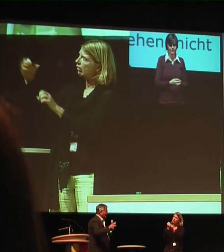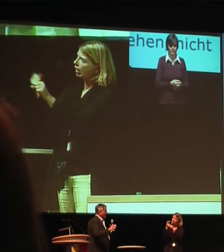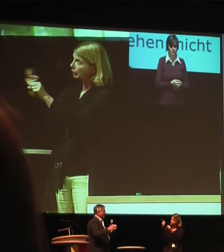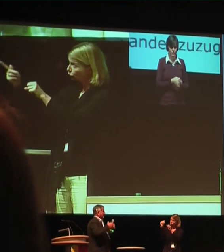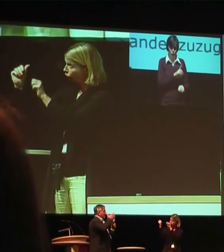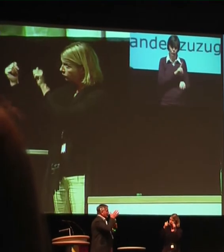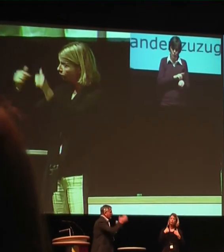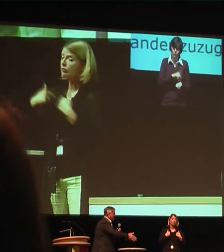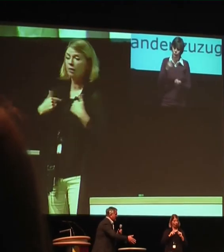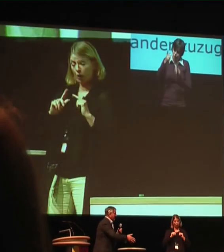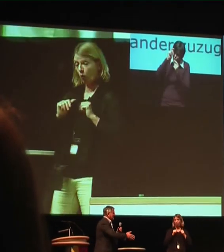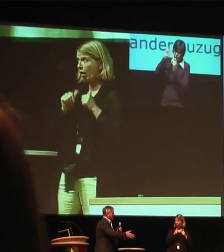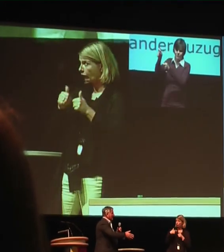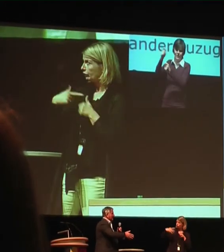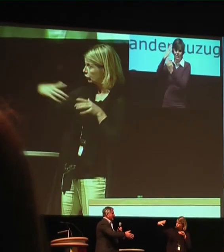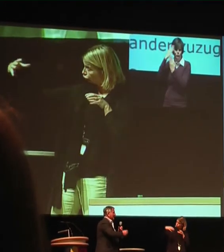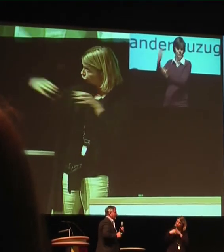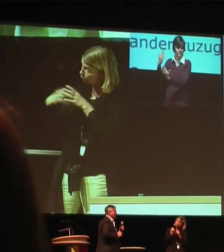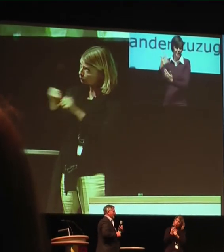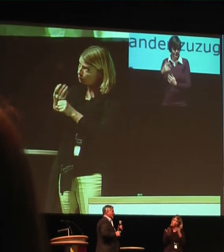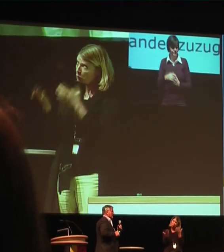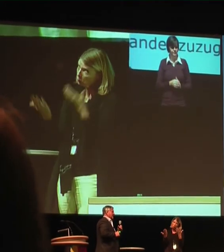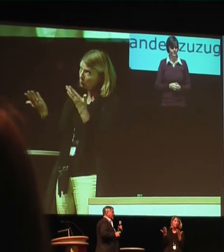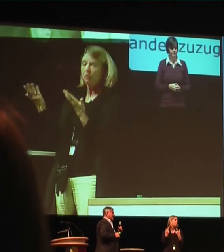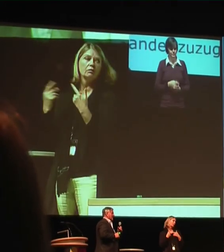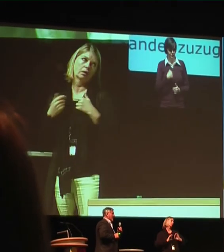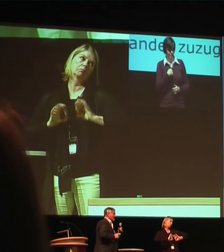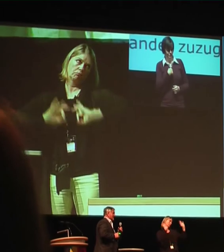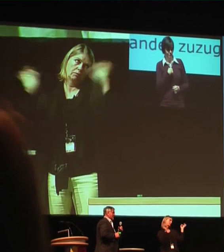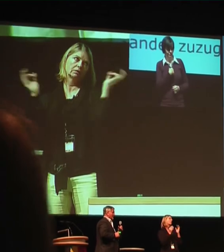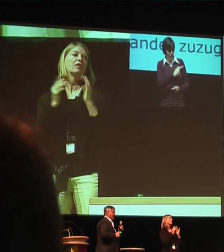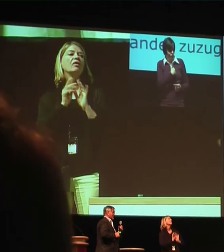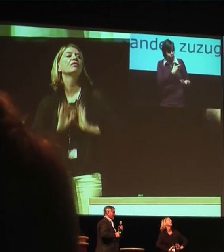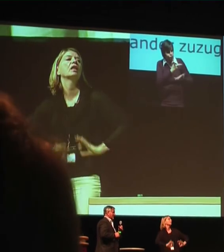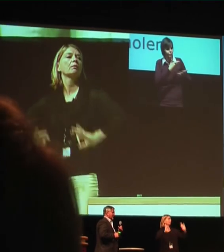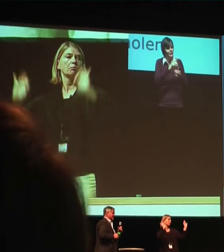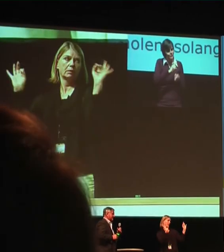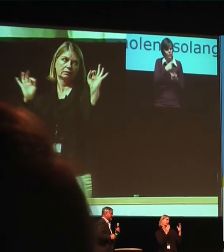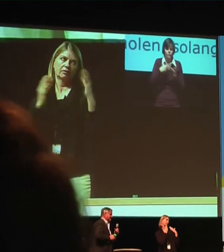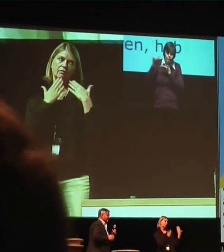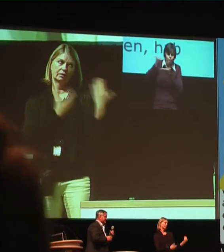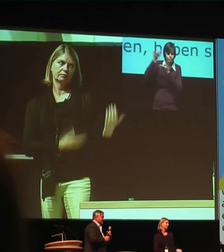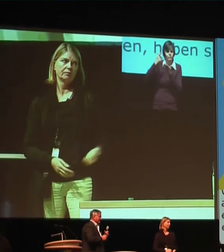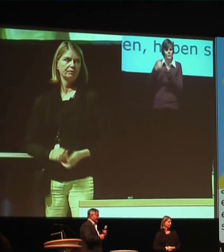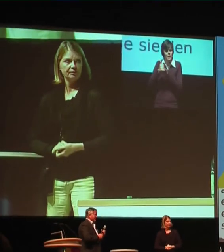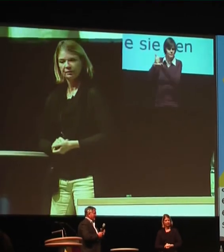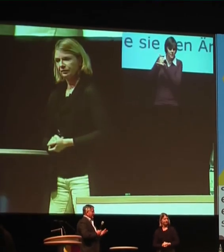wollen helfen, wir sollen es gemeinsam machen, dann wird es auch besser, viel besser funktionieren. Gut.